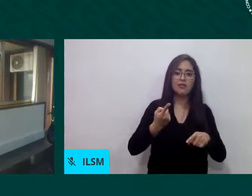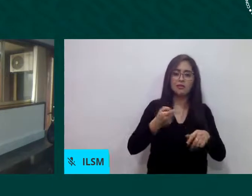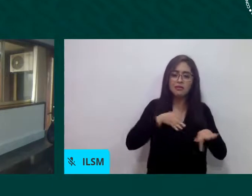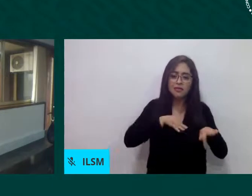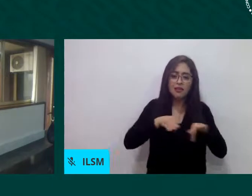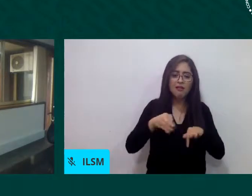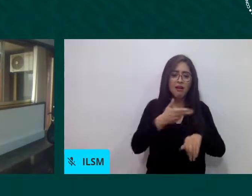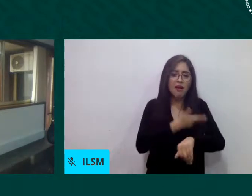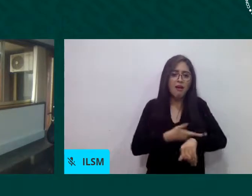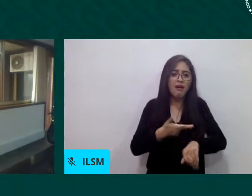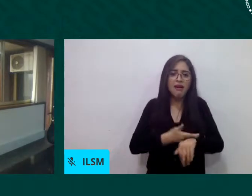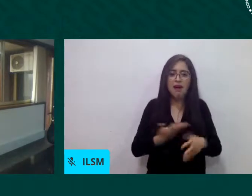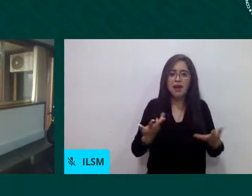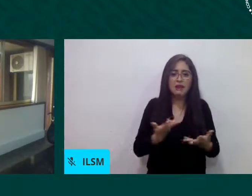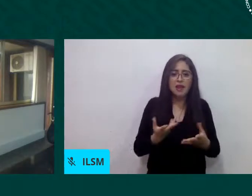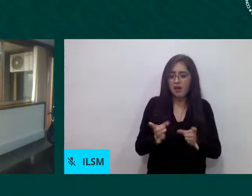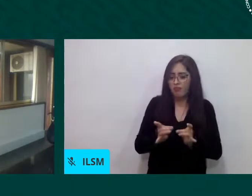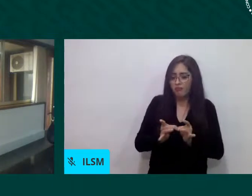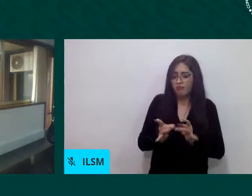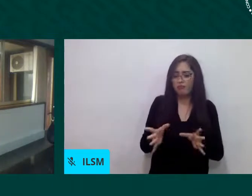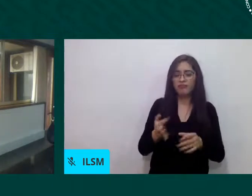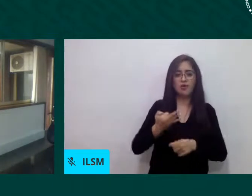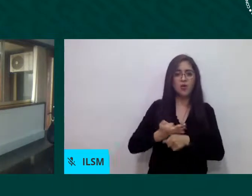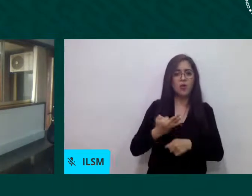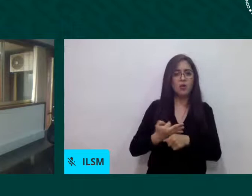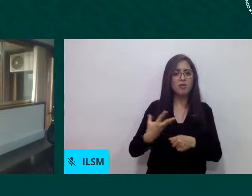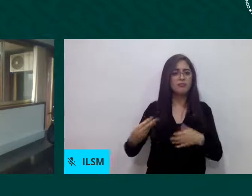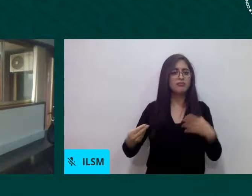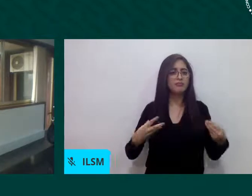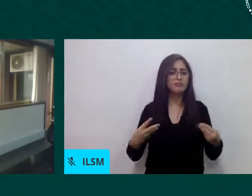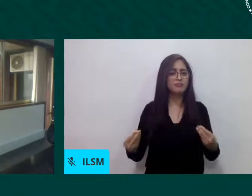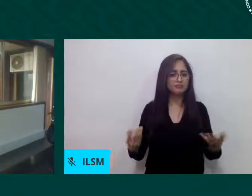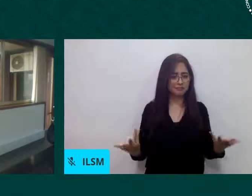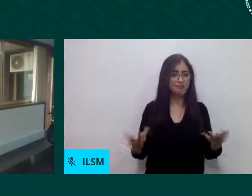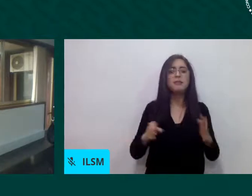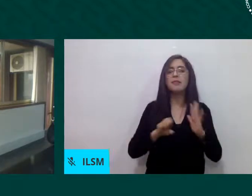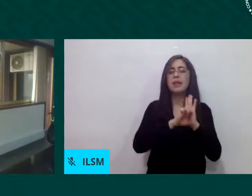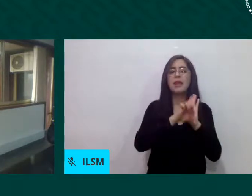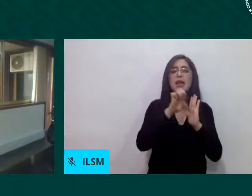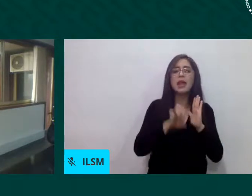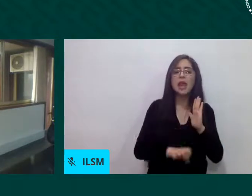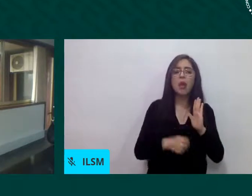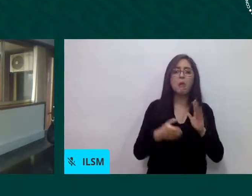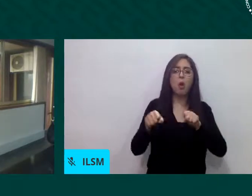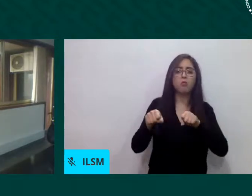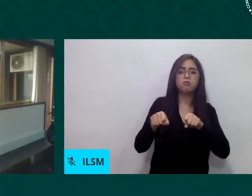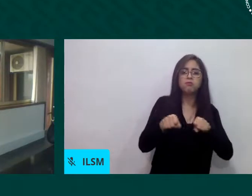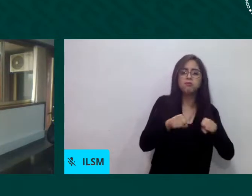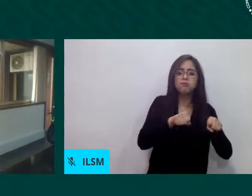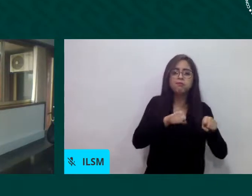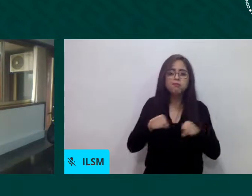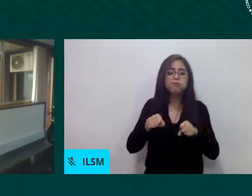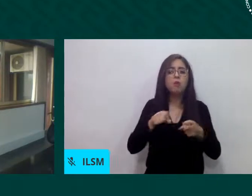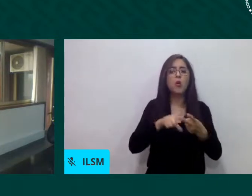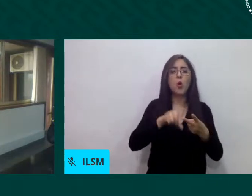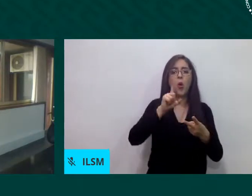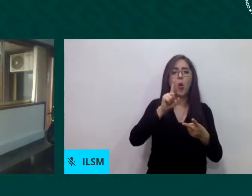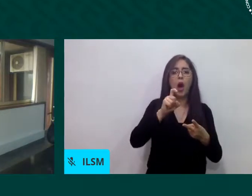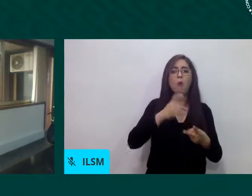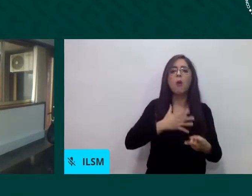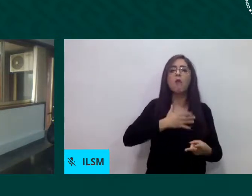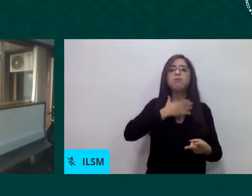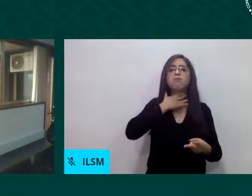usted hay un terremoto, una inundación, un desastre natural, en donde usted le puede decir a la